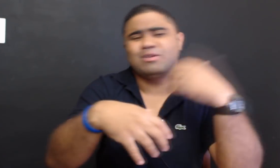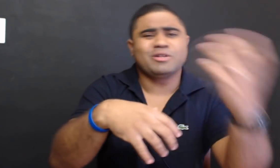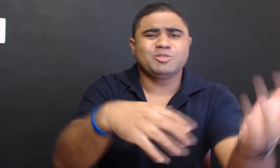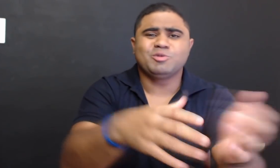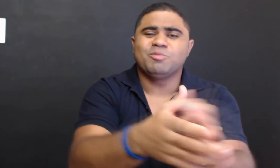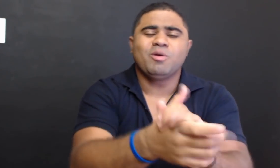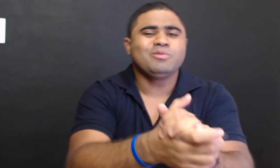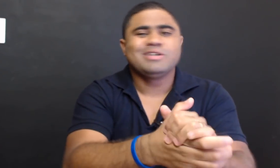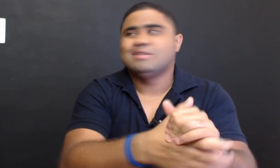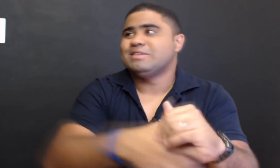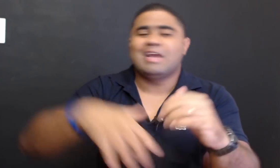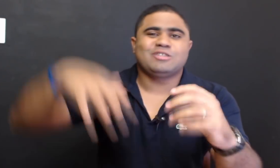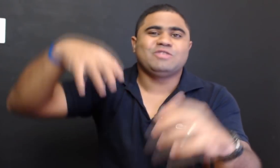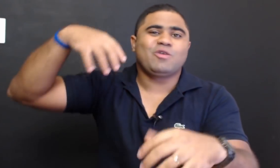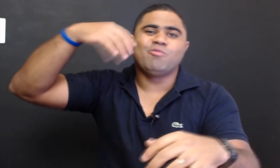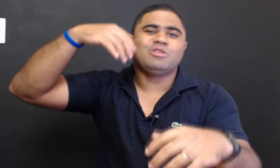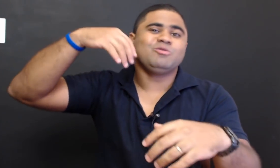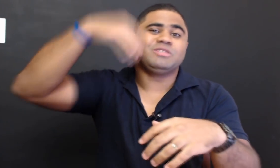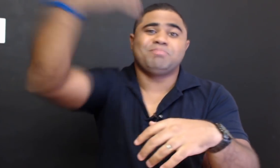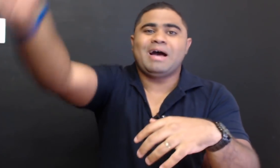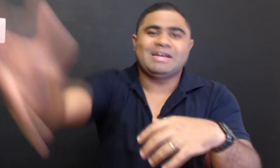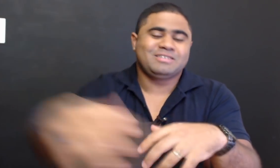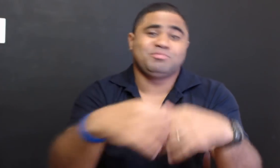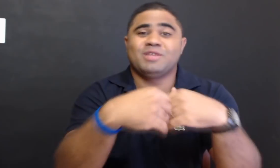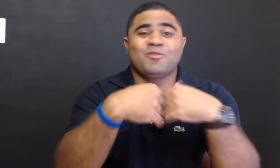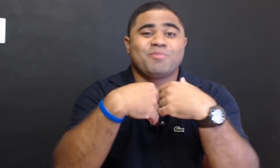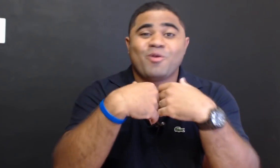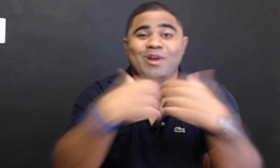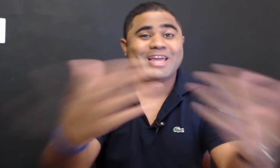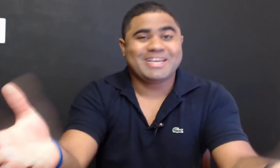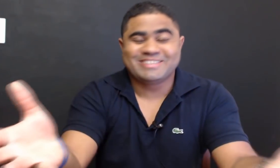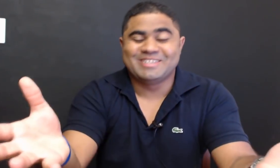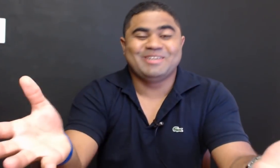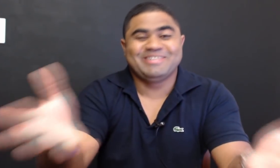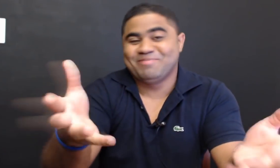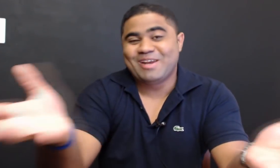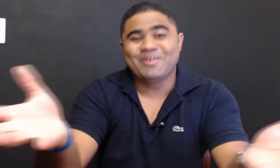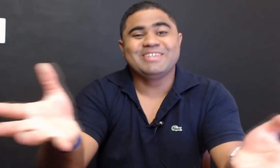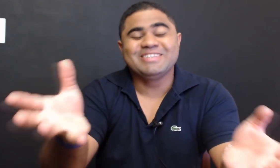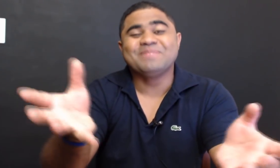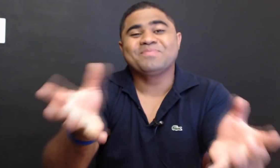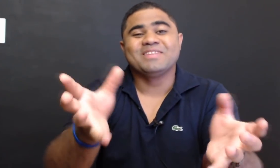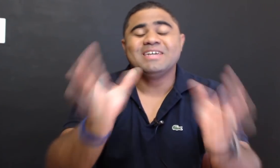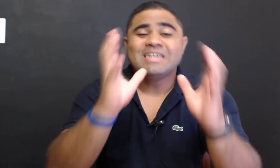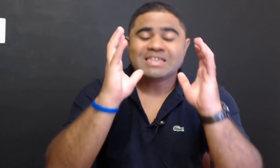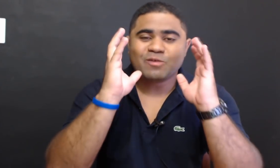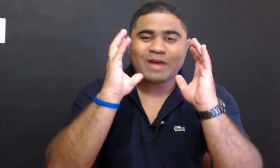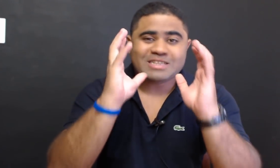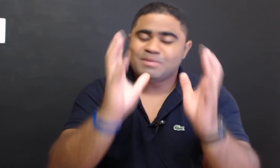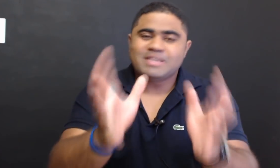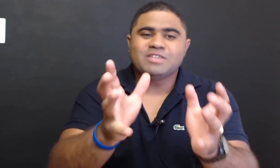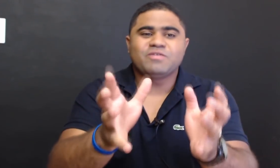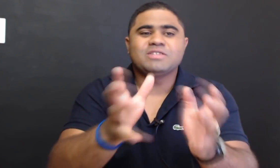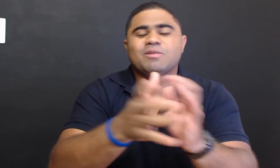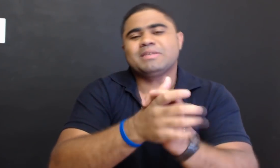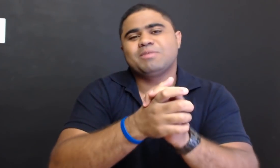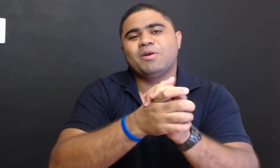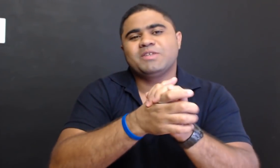restaurante muito bom. Sei lá, se tiver como ir num spa, se puder comprar um Rolex, melhor ainda. Então, a experiência física é uma das melhores